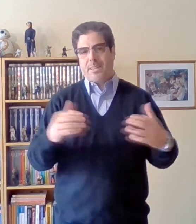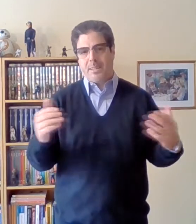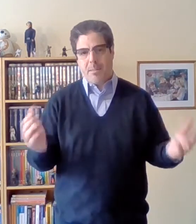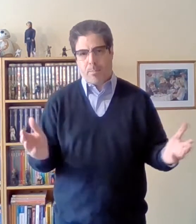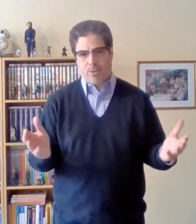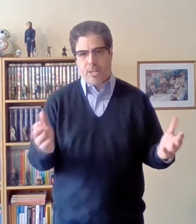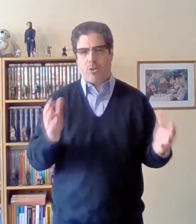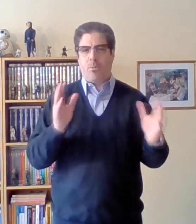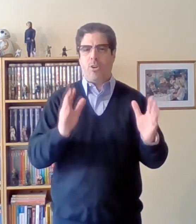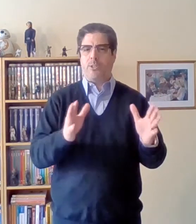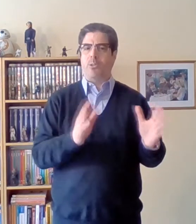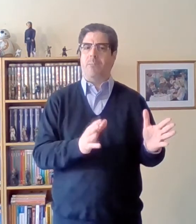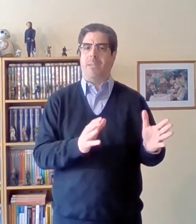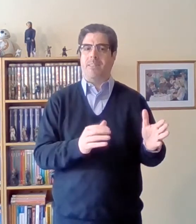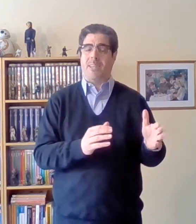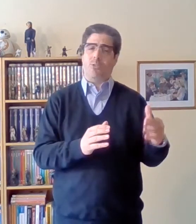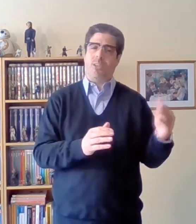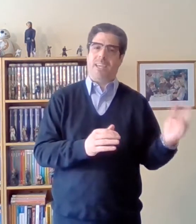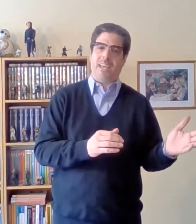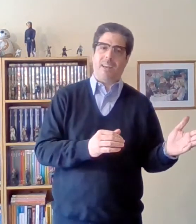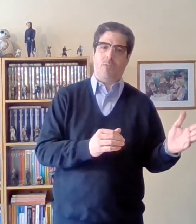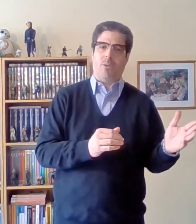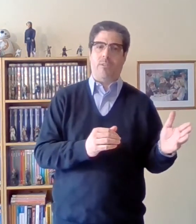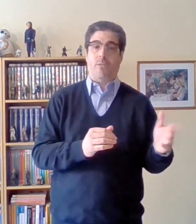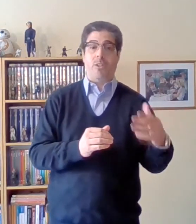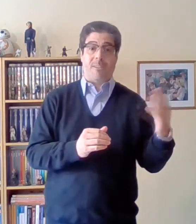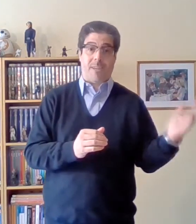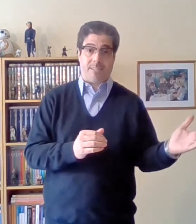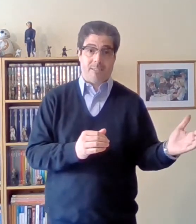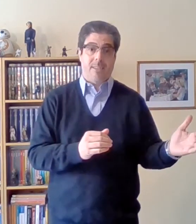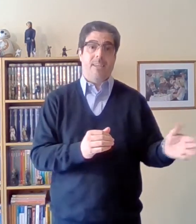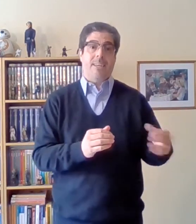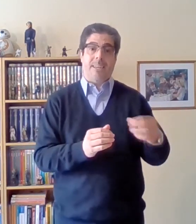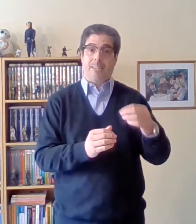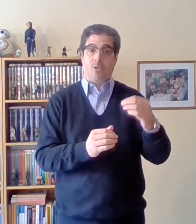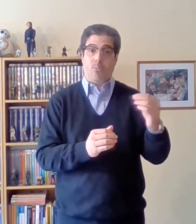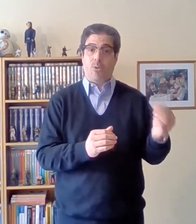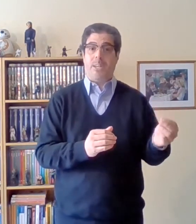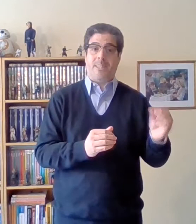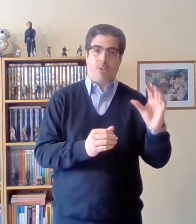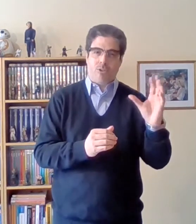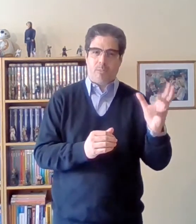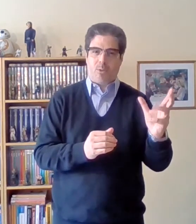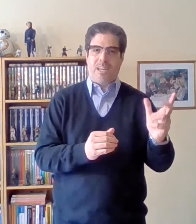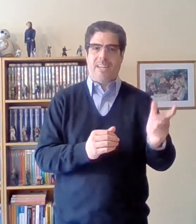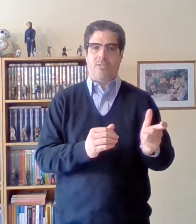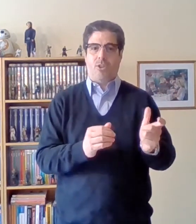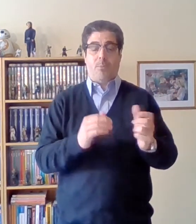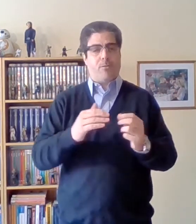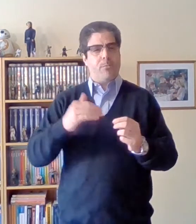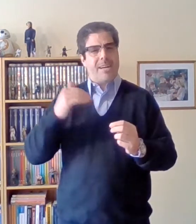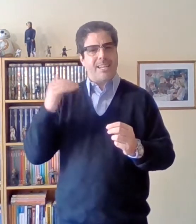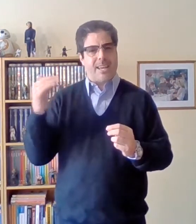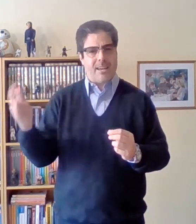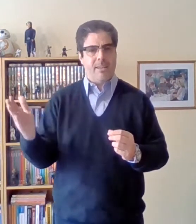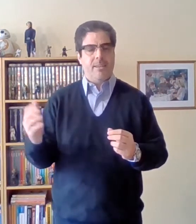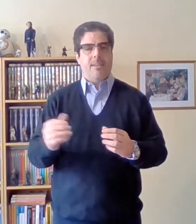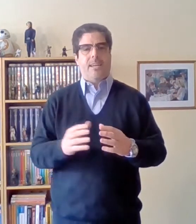tipos. Él tomó esto también tanto de Hegel como de Feuerbach tomó este concepto de alienación pero fue más allá. Él